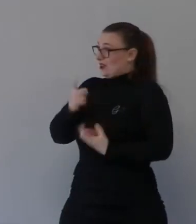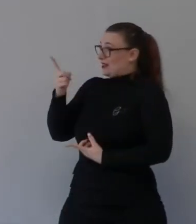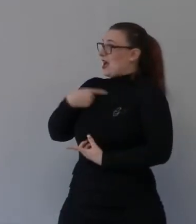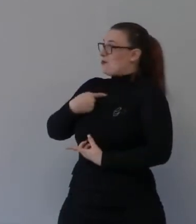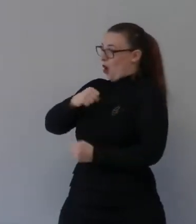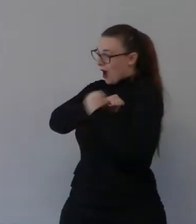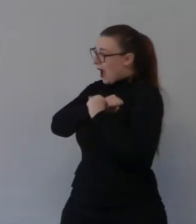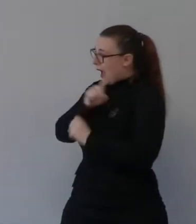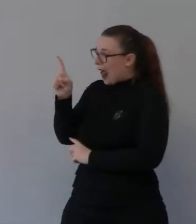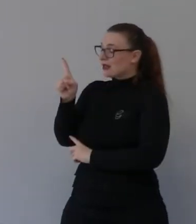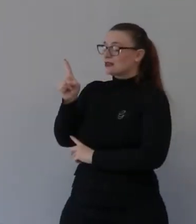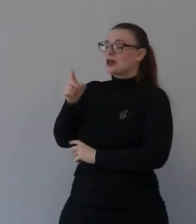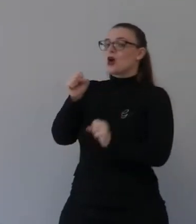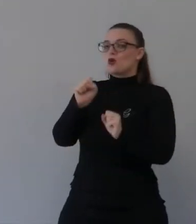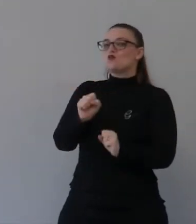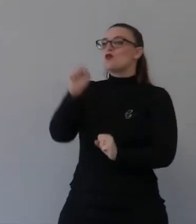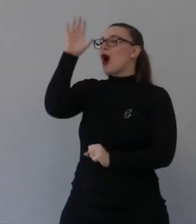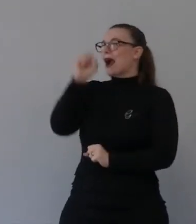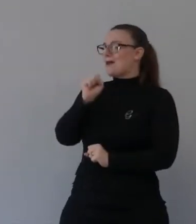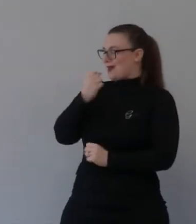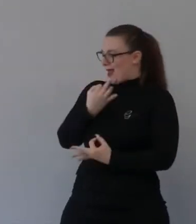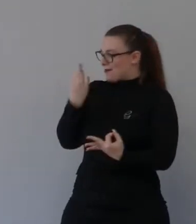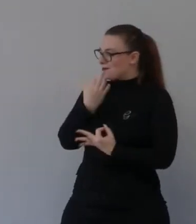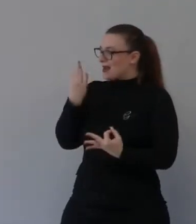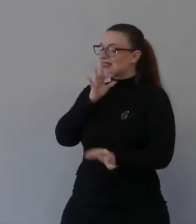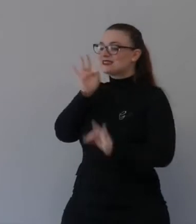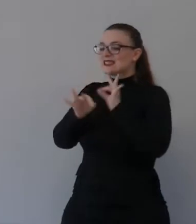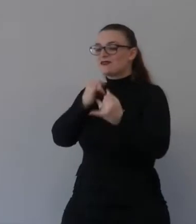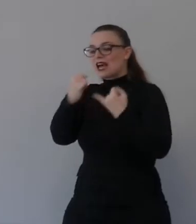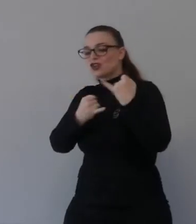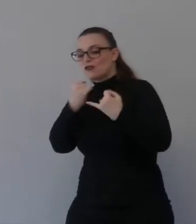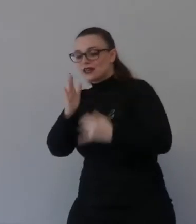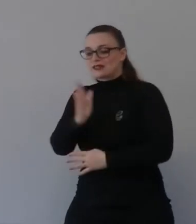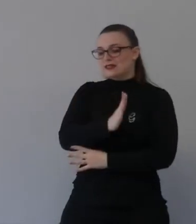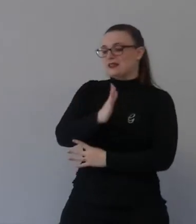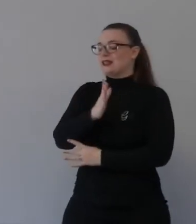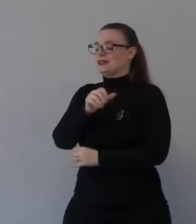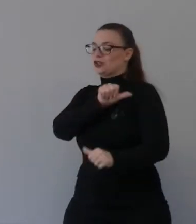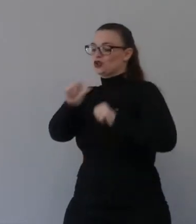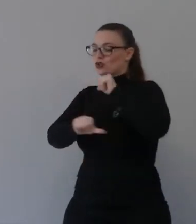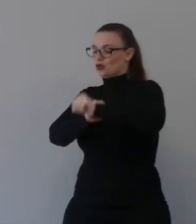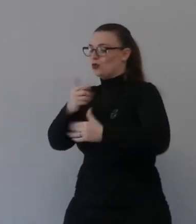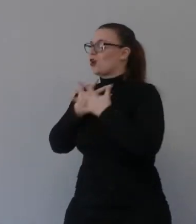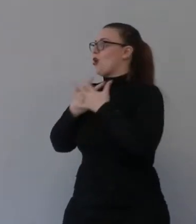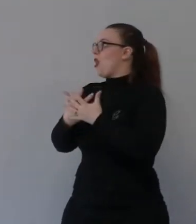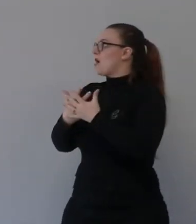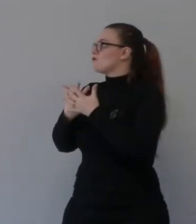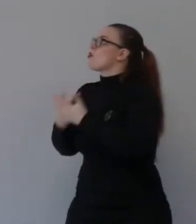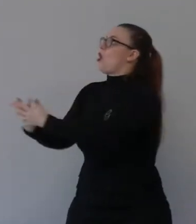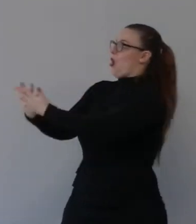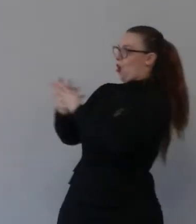se tu che mi hai ascoltato sei stato colpito sei stata colpita da qualche cosa che è stato detto oggi